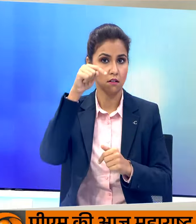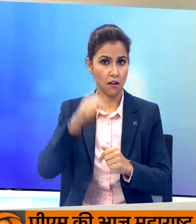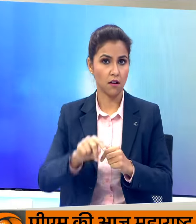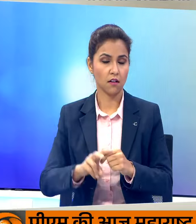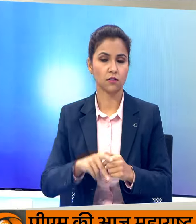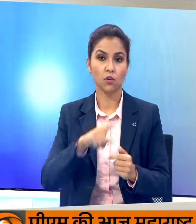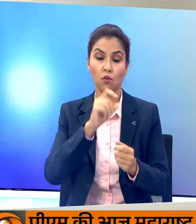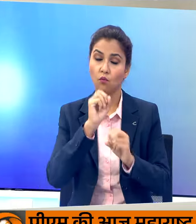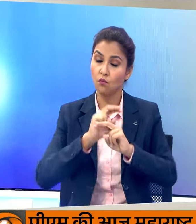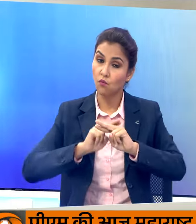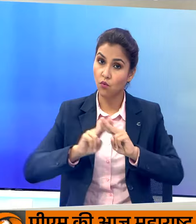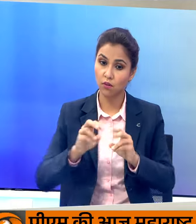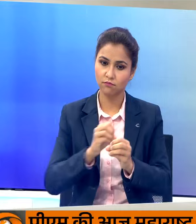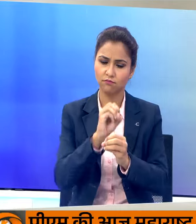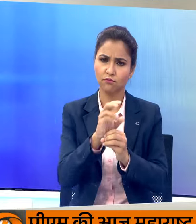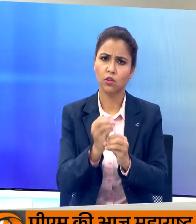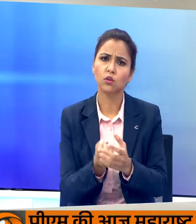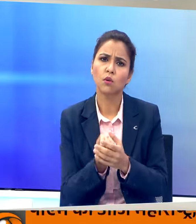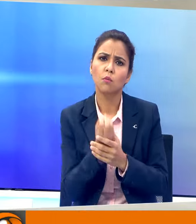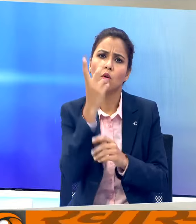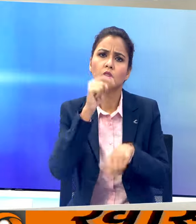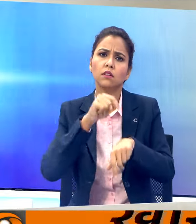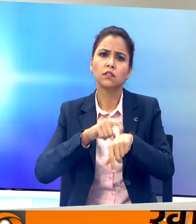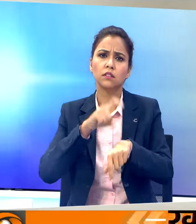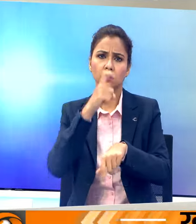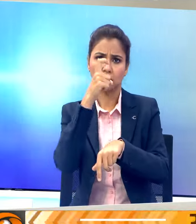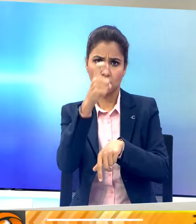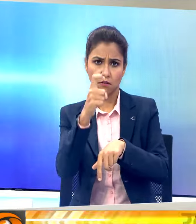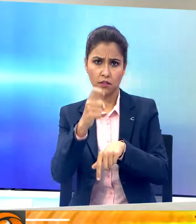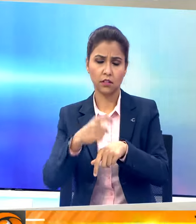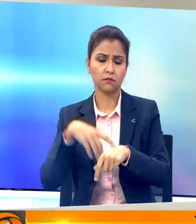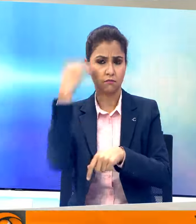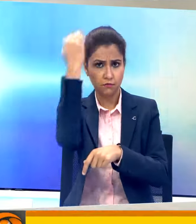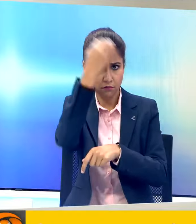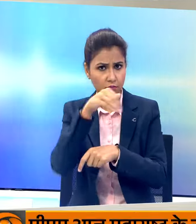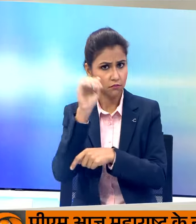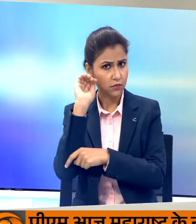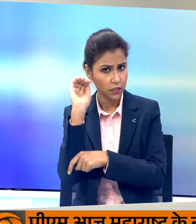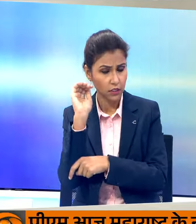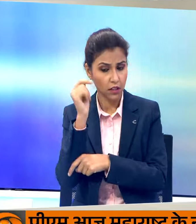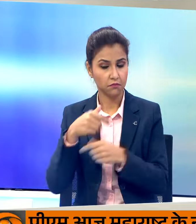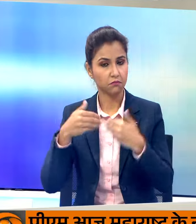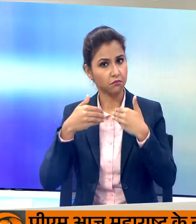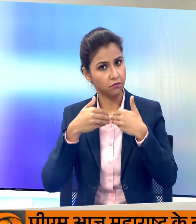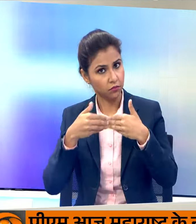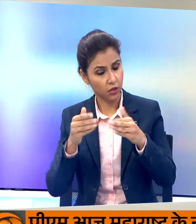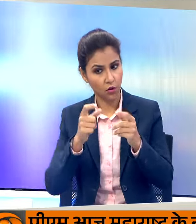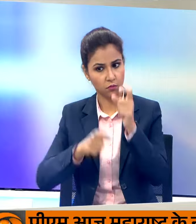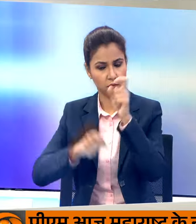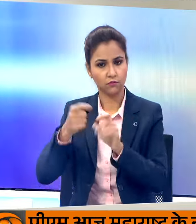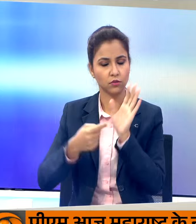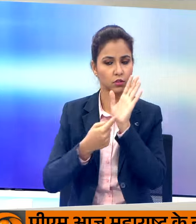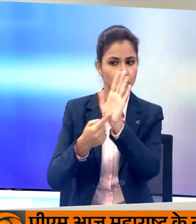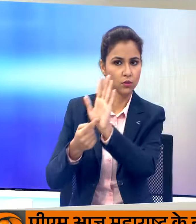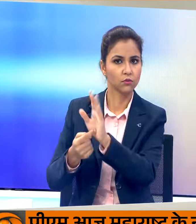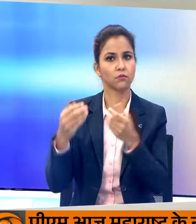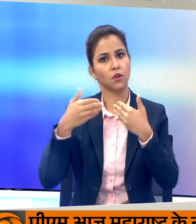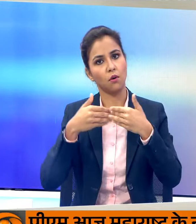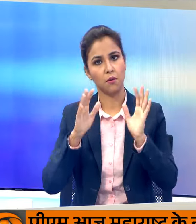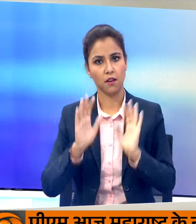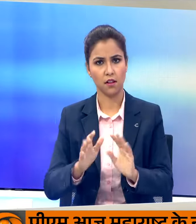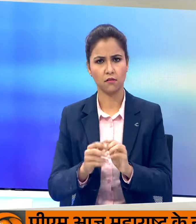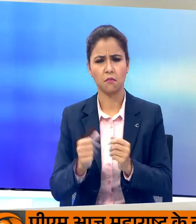विधी विधान के साथ सुभा साथ बजे केदारनाधाम के कपाट श्रधालों के लिए दर्शन के लिए खुल जाएंगे